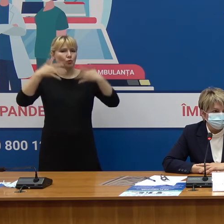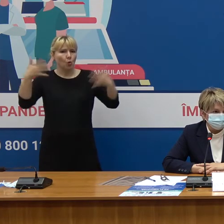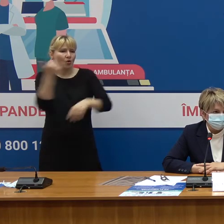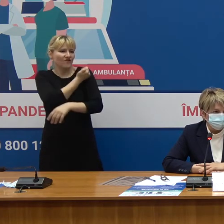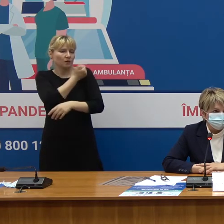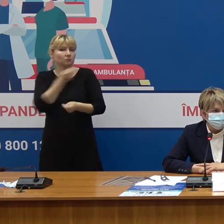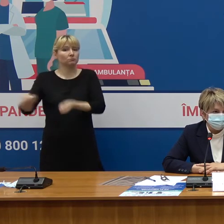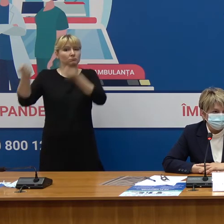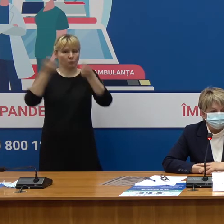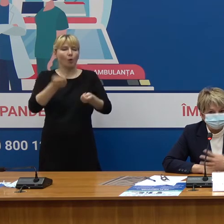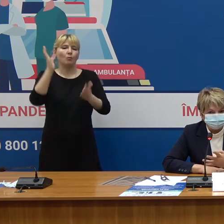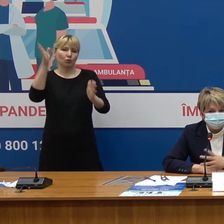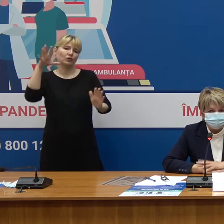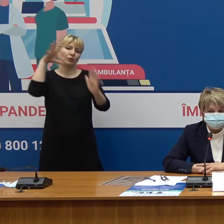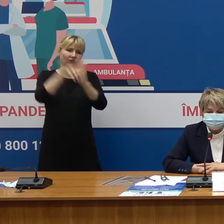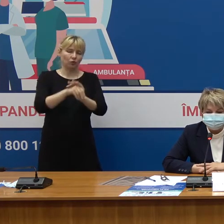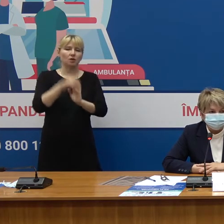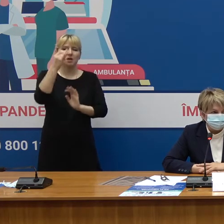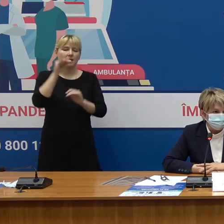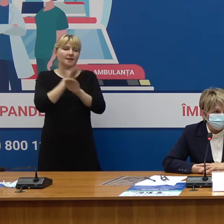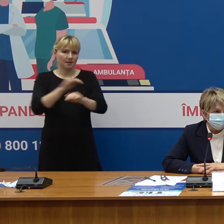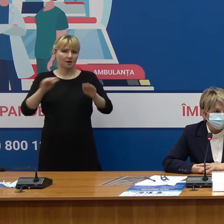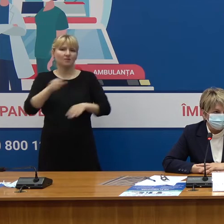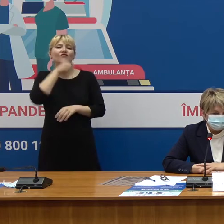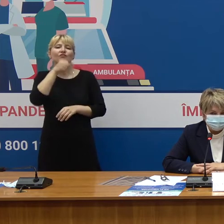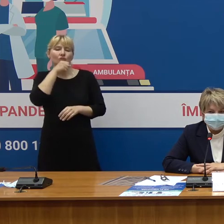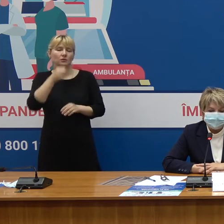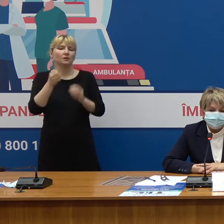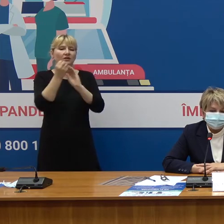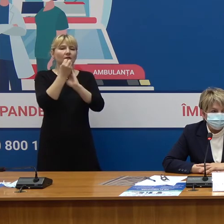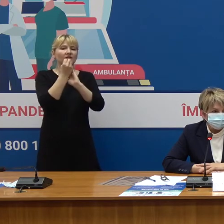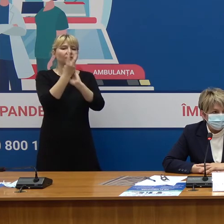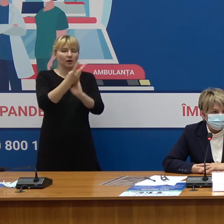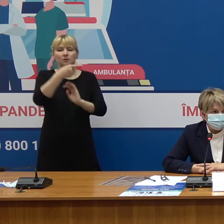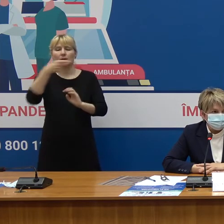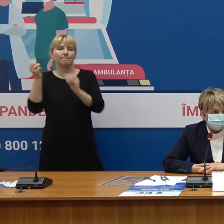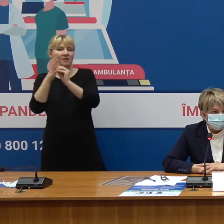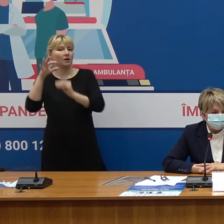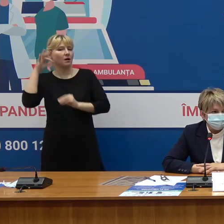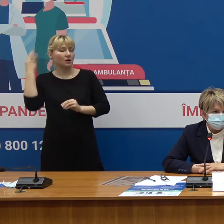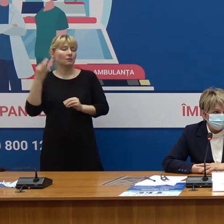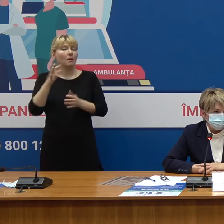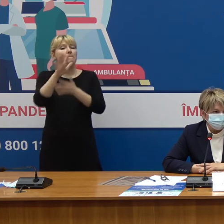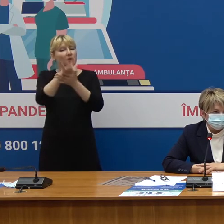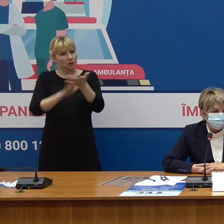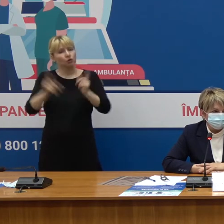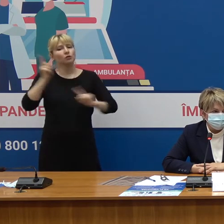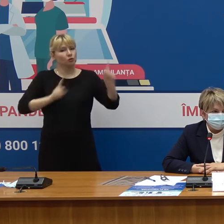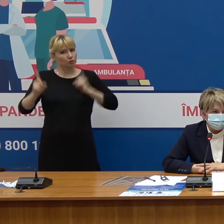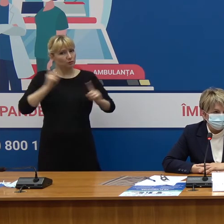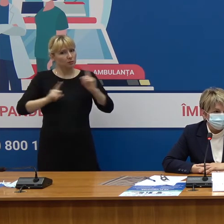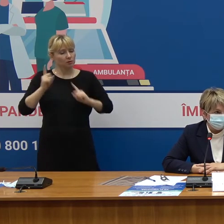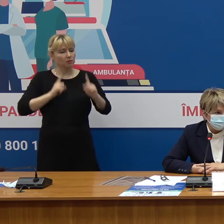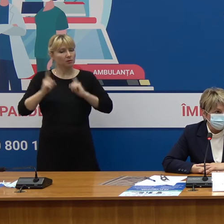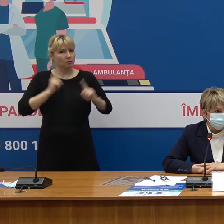sigur că va fi inclusă această categorie de vârstă Mai urmează să avem ședința Comitetului